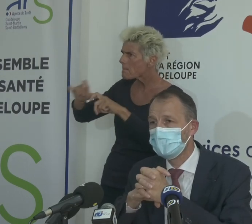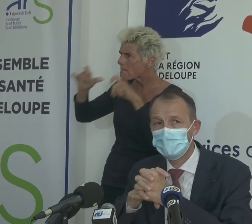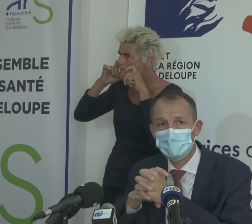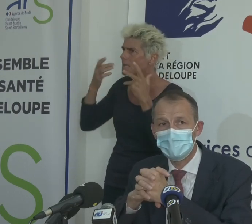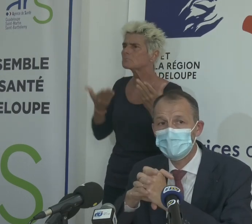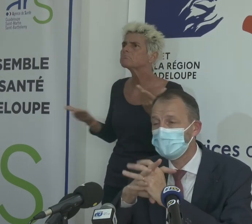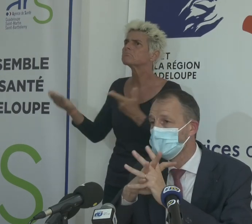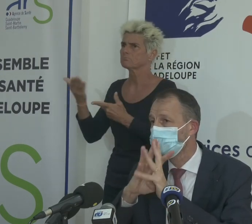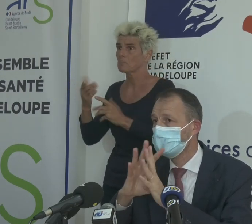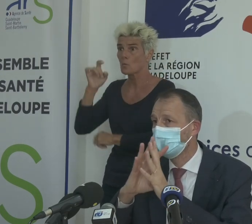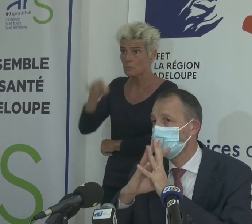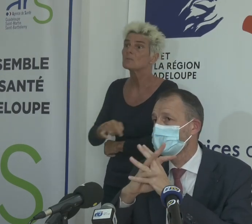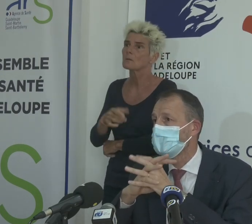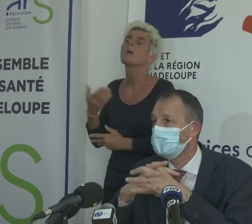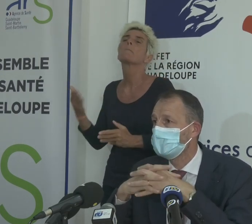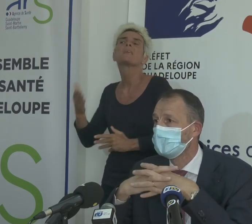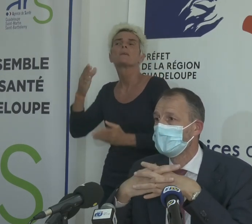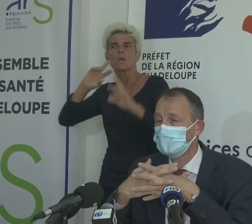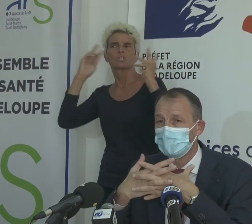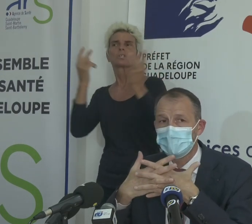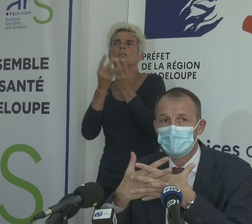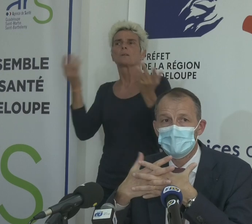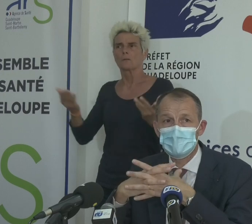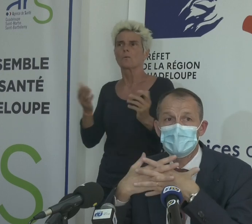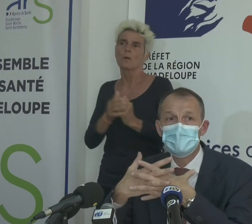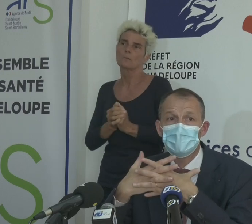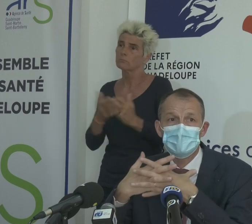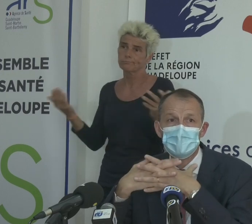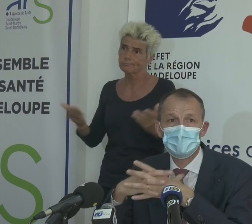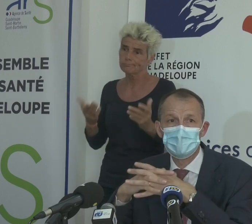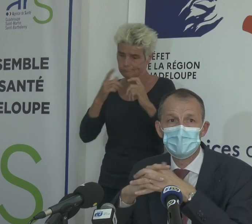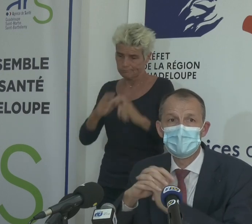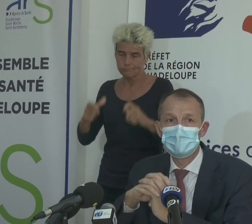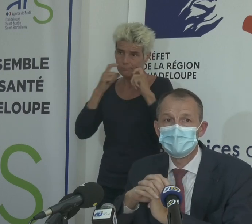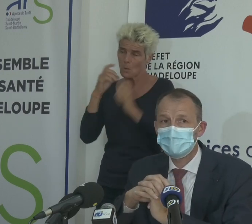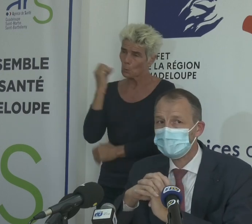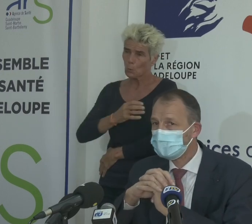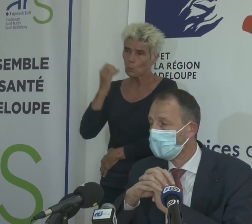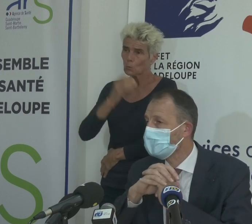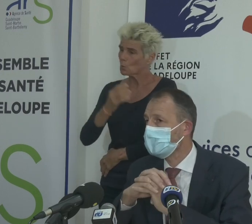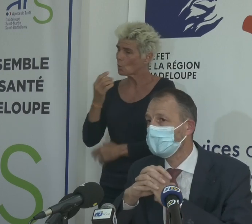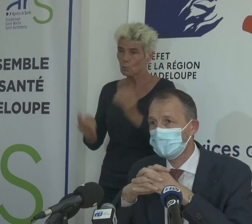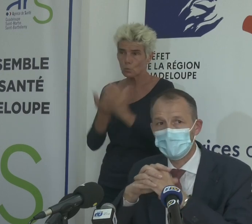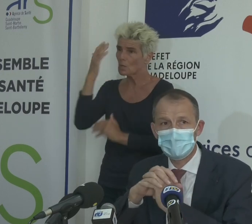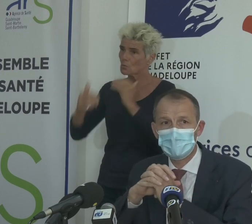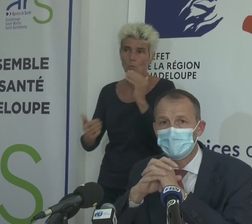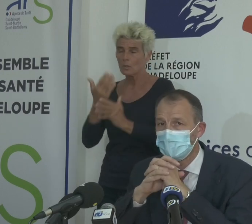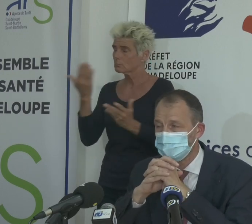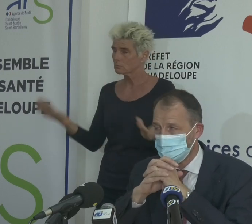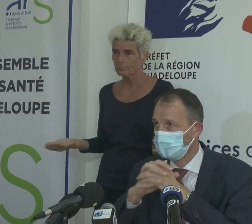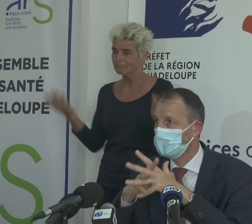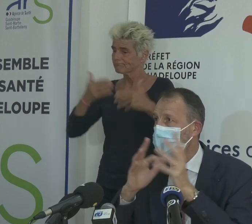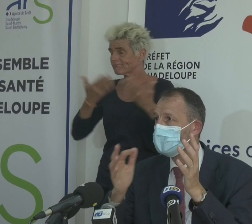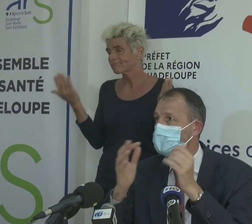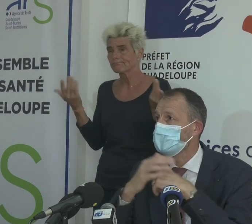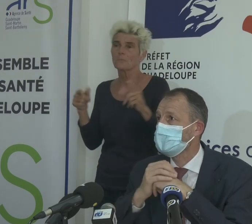pour lesquelles le masque est obligatoire. Mais si vous voulez une consigne générale, en fait, la consigne générale, c'est de porter son masque tout le temps. Comme ça, on n'a pas